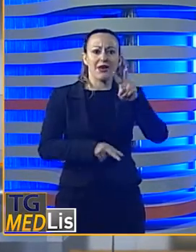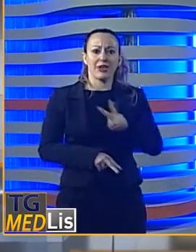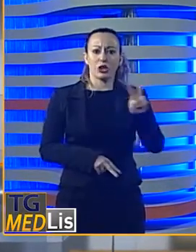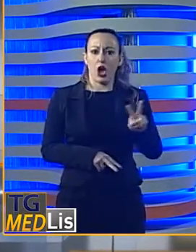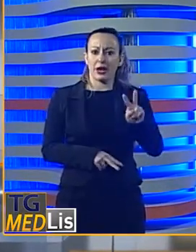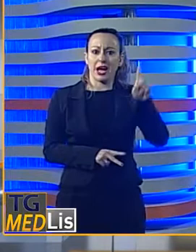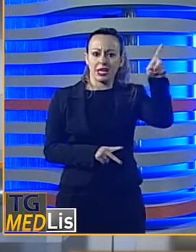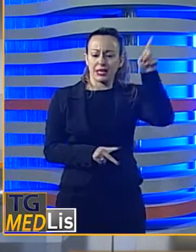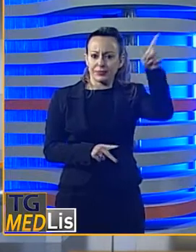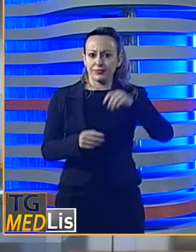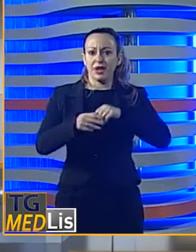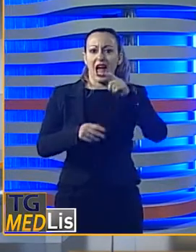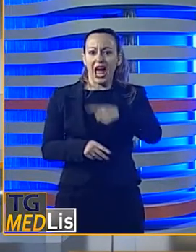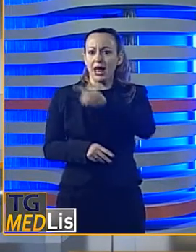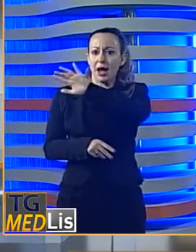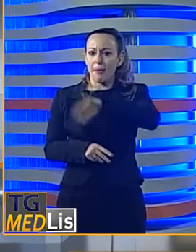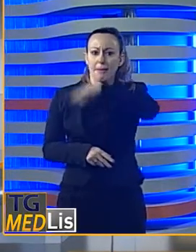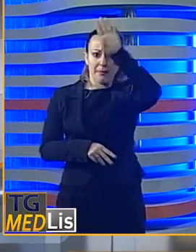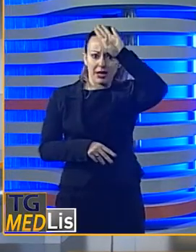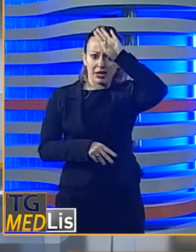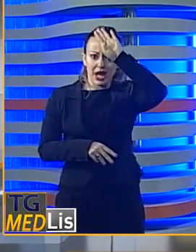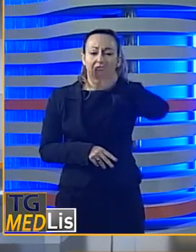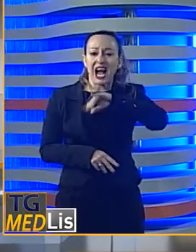rispondere di tentato omicidio.